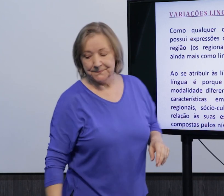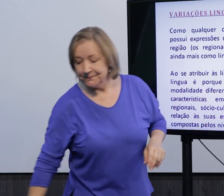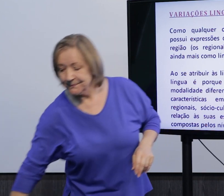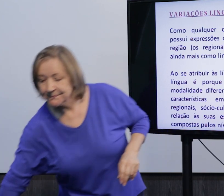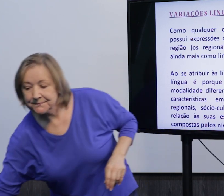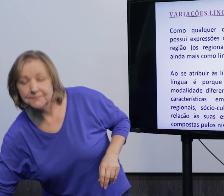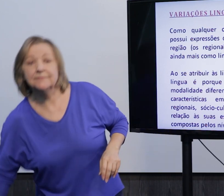sinal.